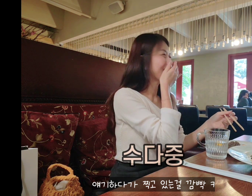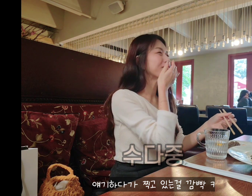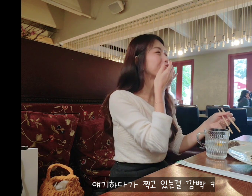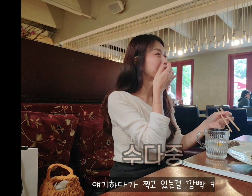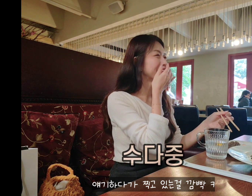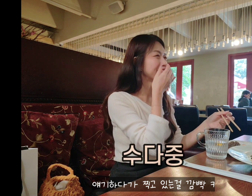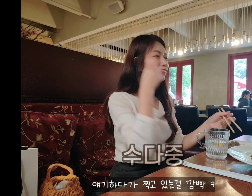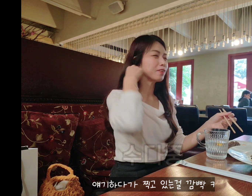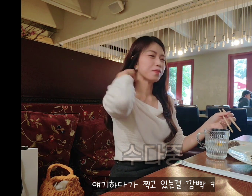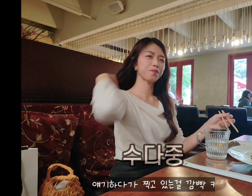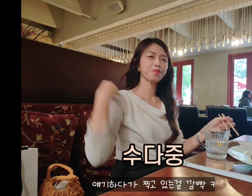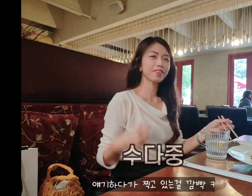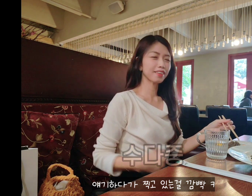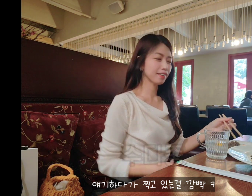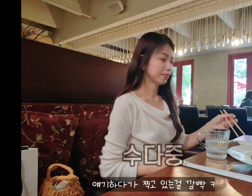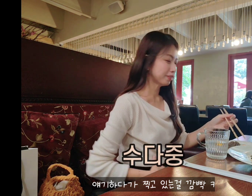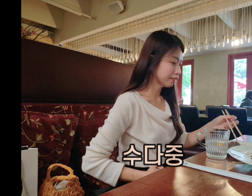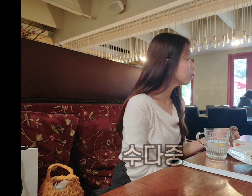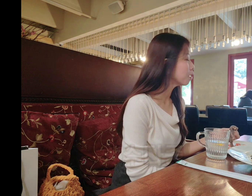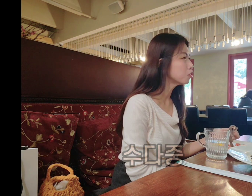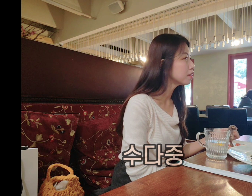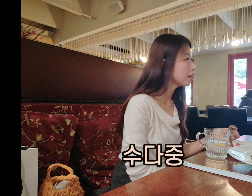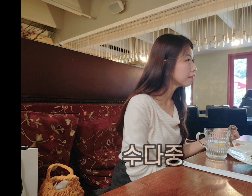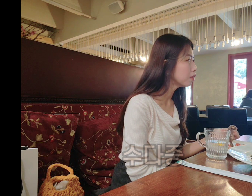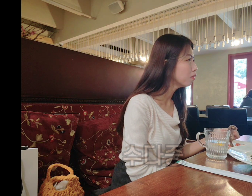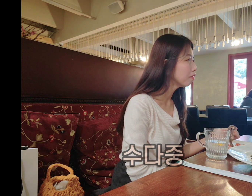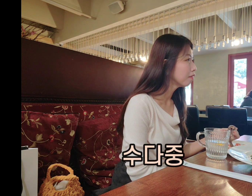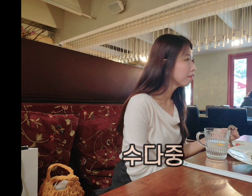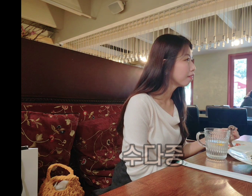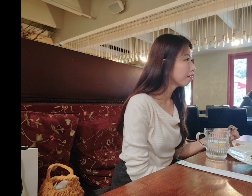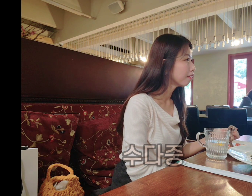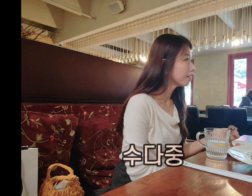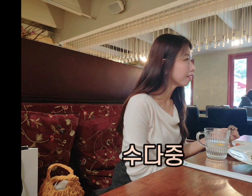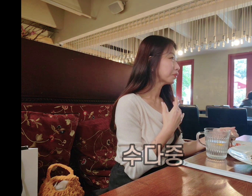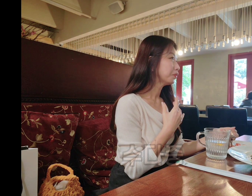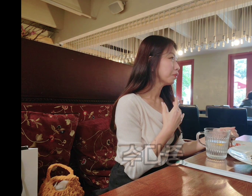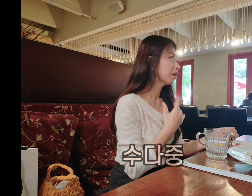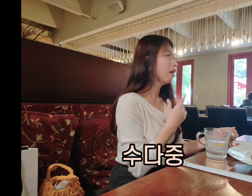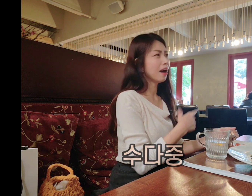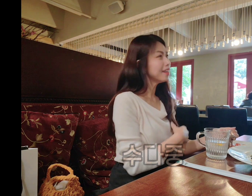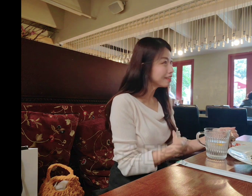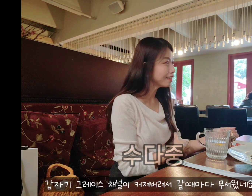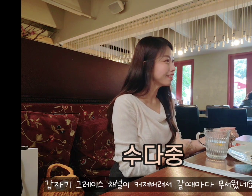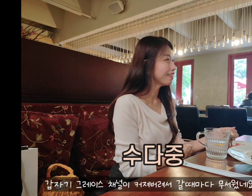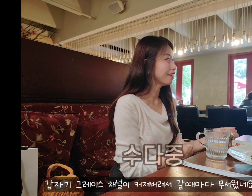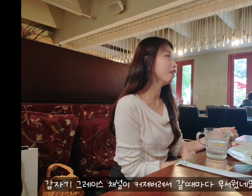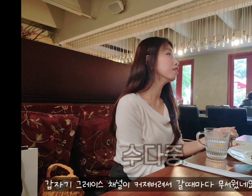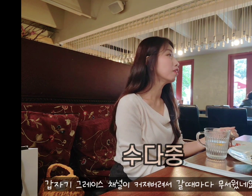이거 잊어버리니까 찍은 거 어? 3주 됐지 않았어? 지금 딱 있어 알지 알지